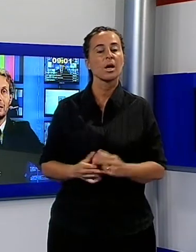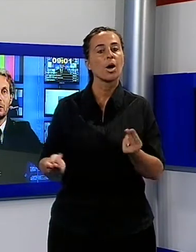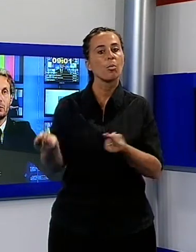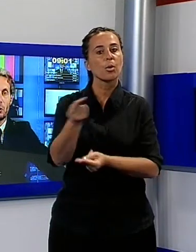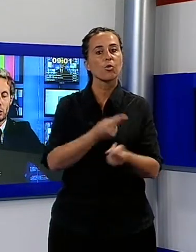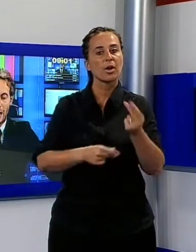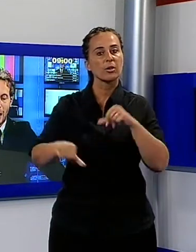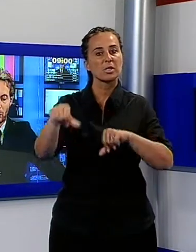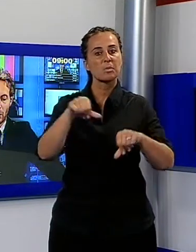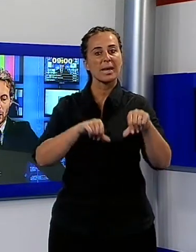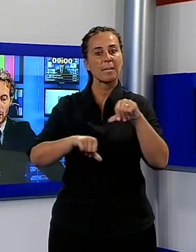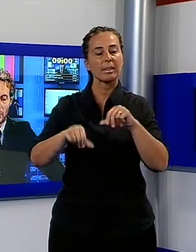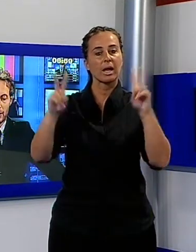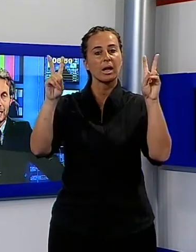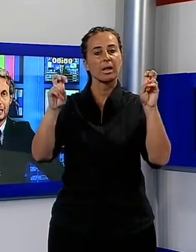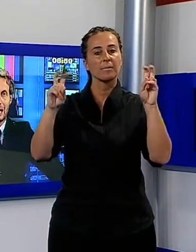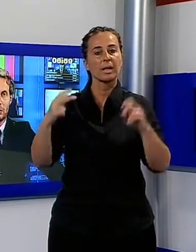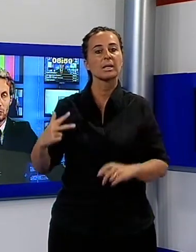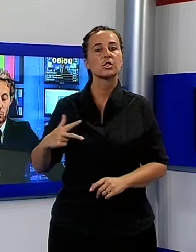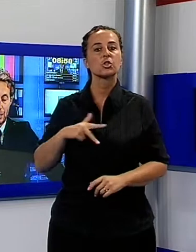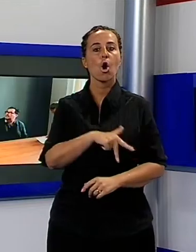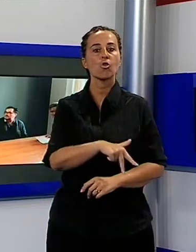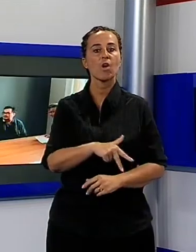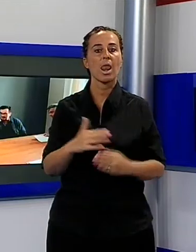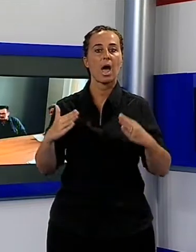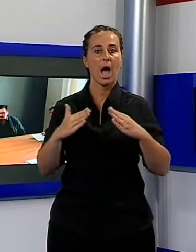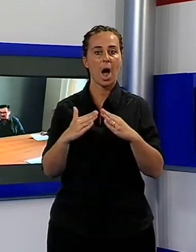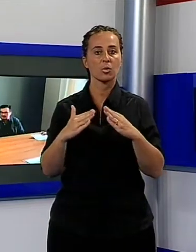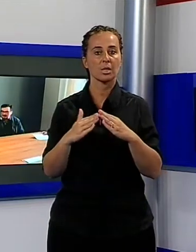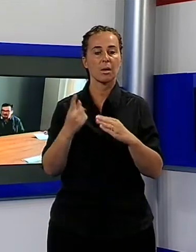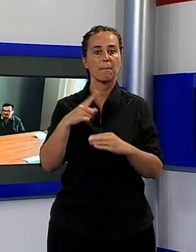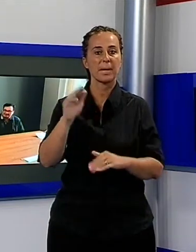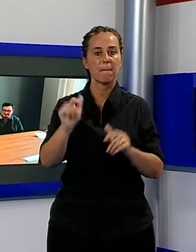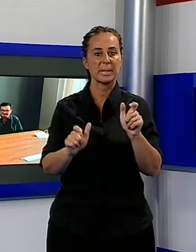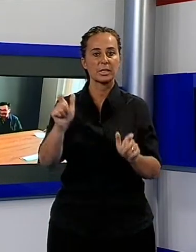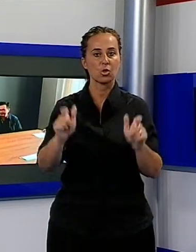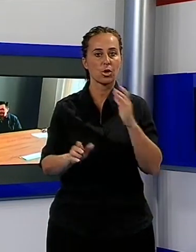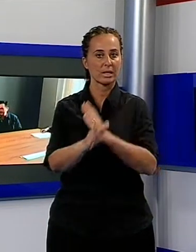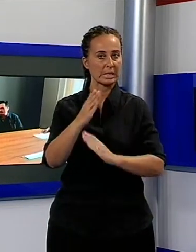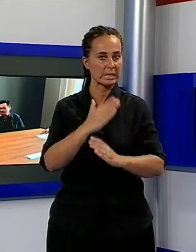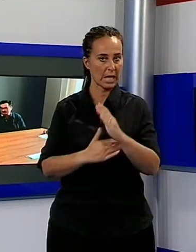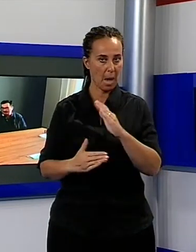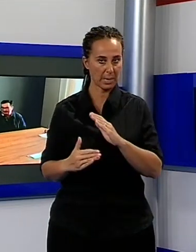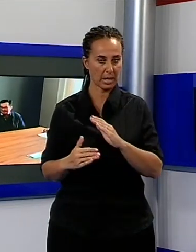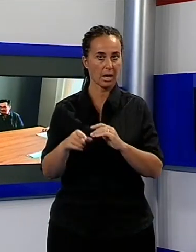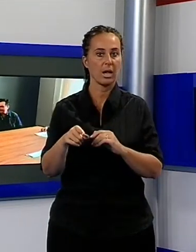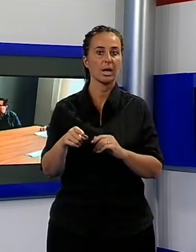social housing che consenta a soggetti disabili di entrare nella dimensione della vita adulta e di sostenerli nella